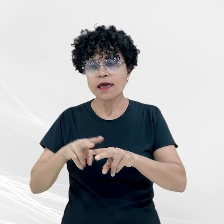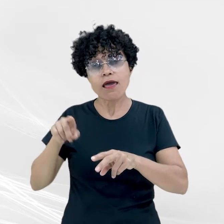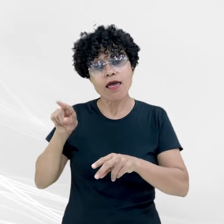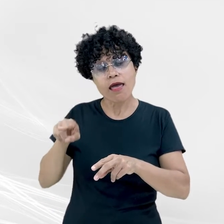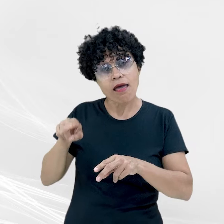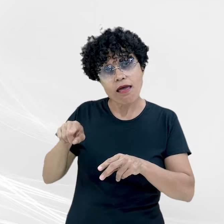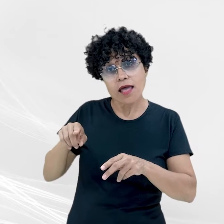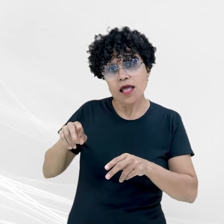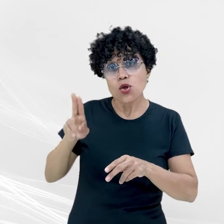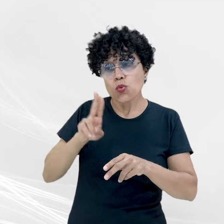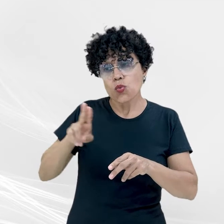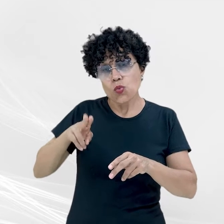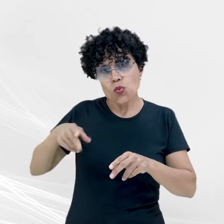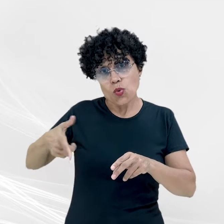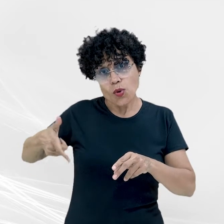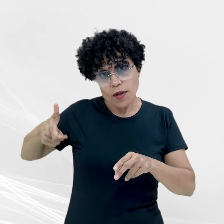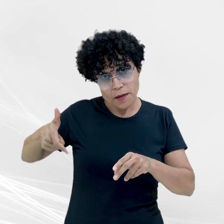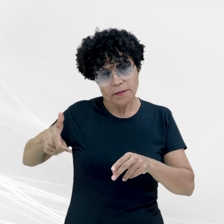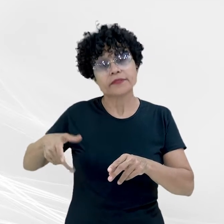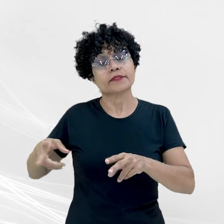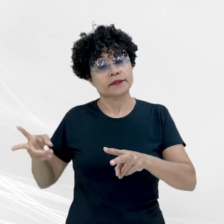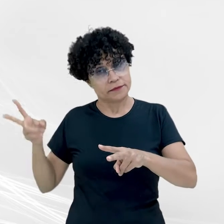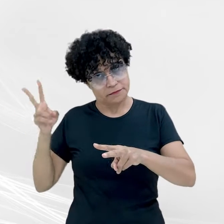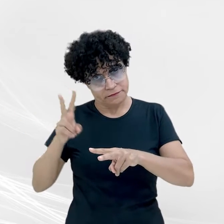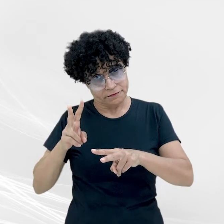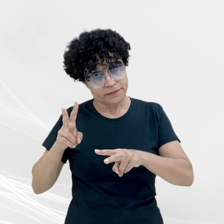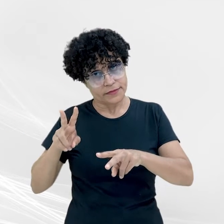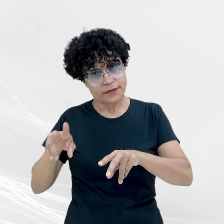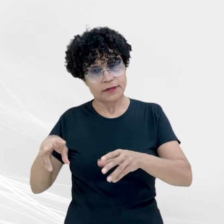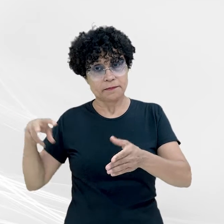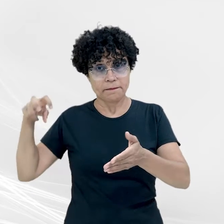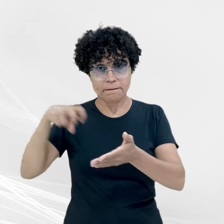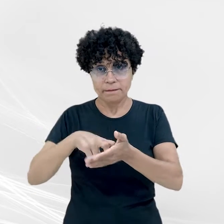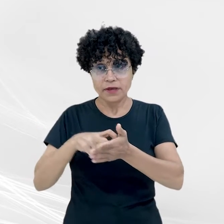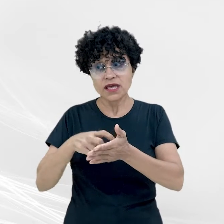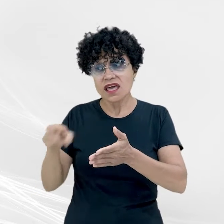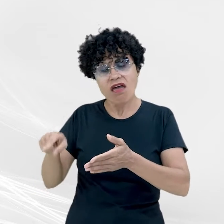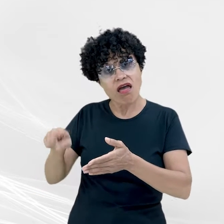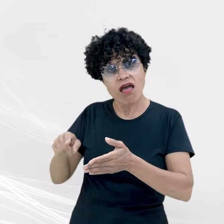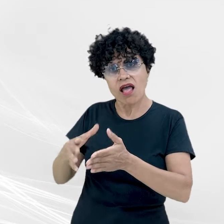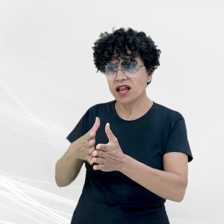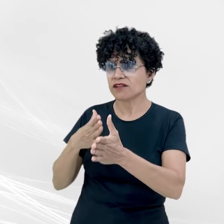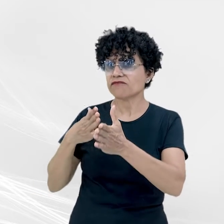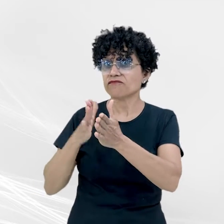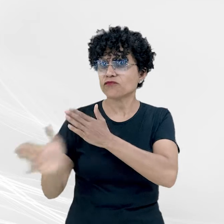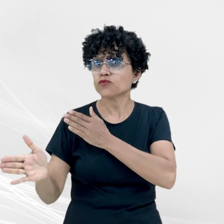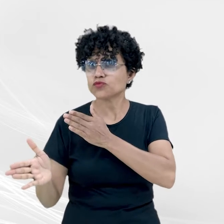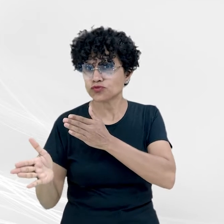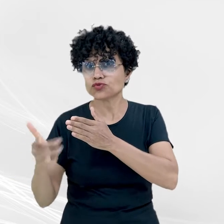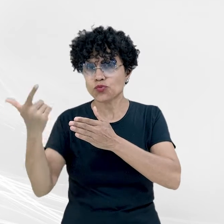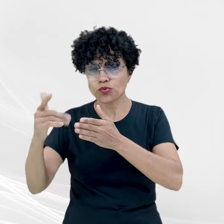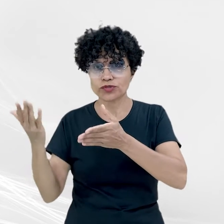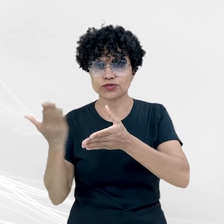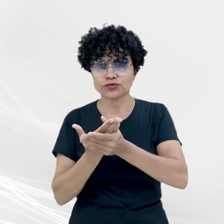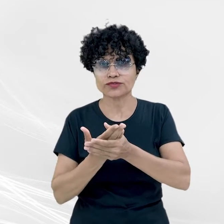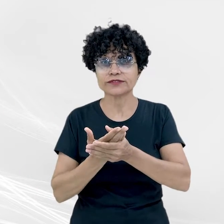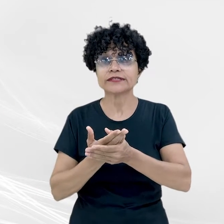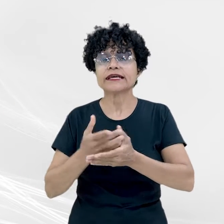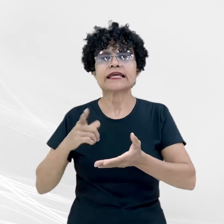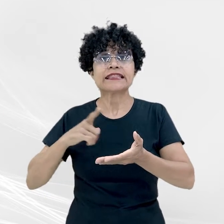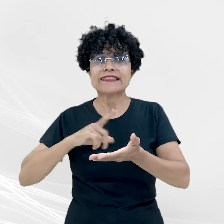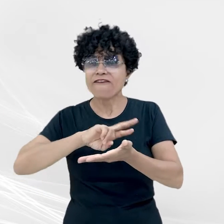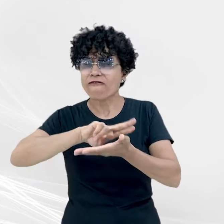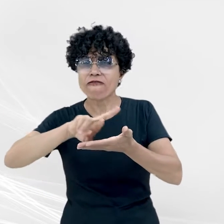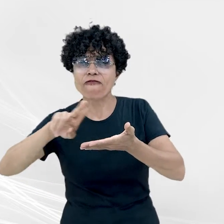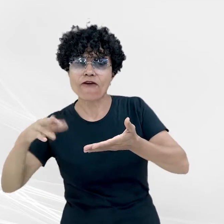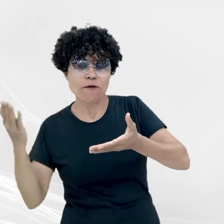ilegal de arma de fogo. Mário da Silva Neto encontra-se foragido da justiça e responde a outras ações penais, todas